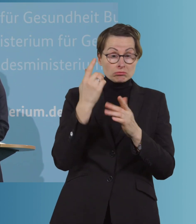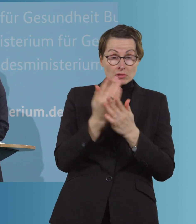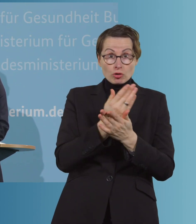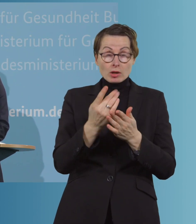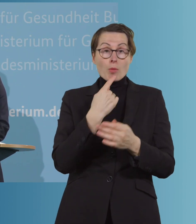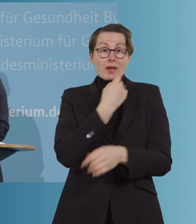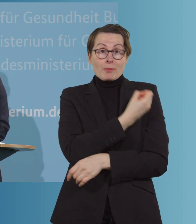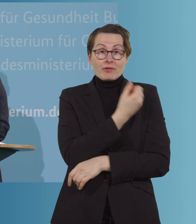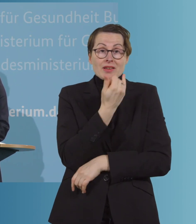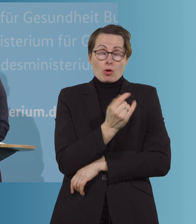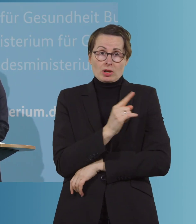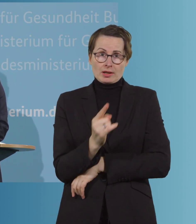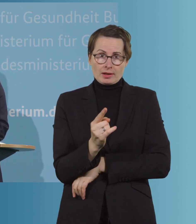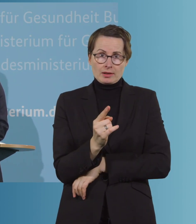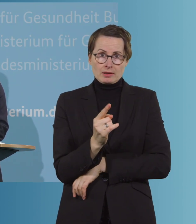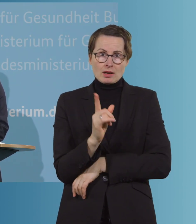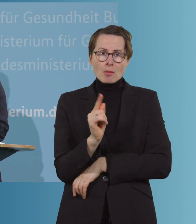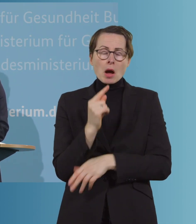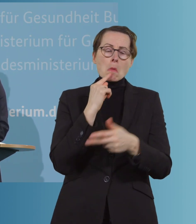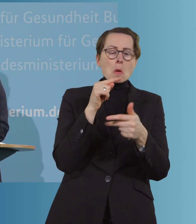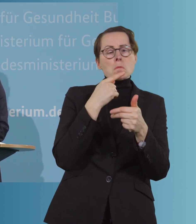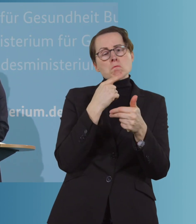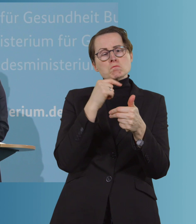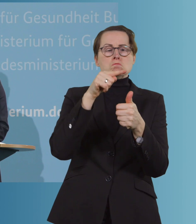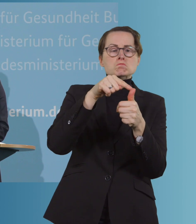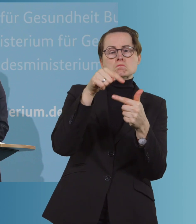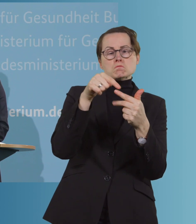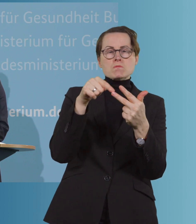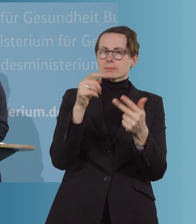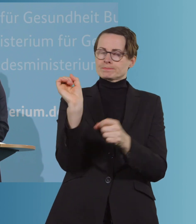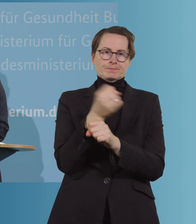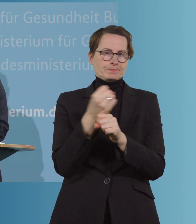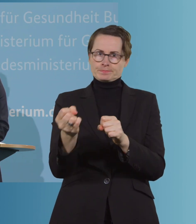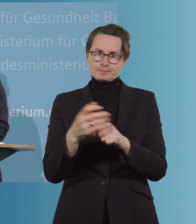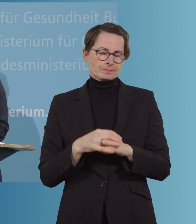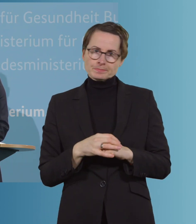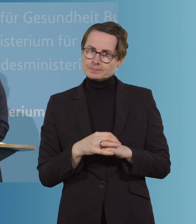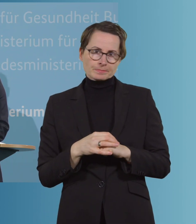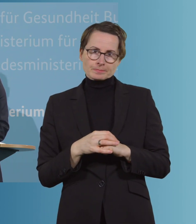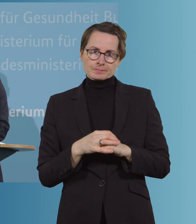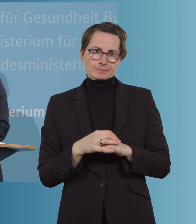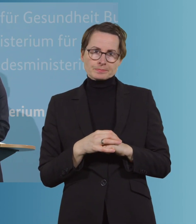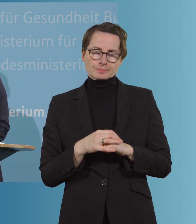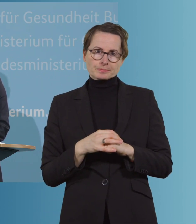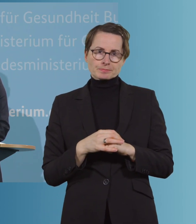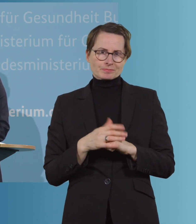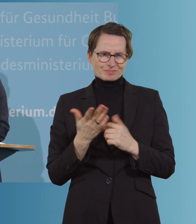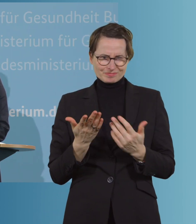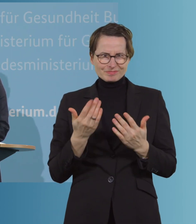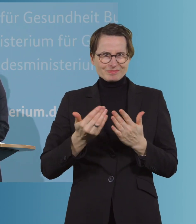Aber wir können keine klassische Wahlmöglichkeit beim Impfstoff selbst geben. Zumal dann, wenn wir jetzt auch möglichst schnell möglichst viele